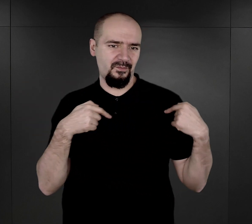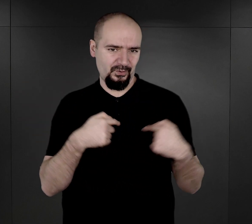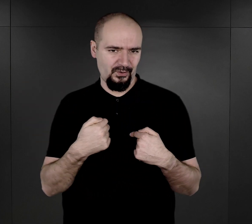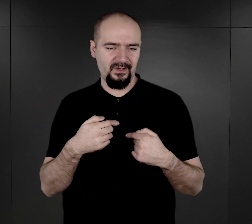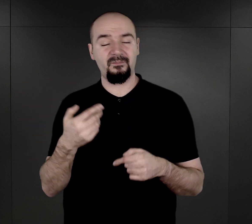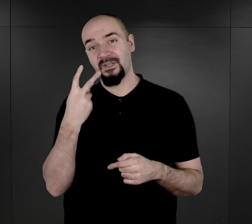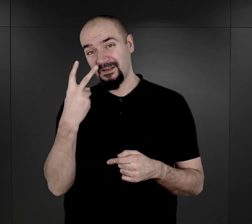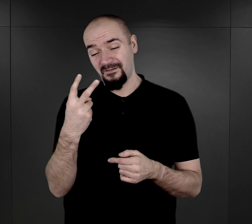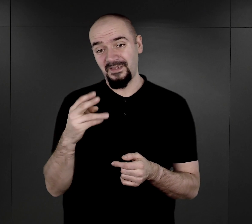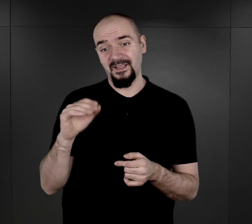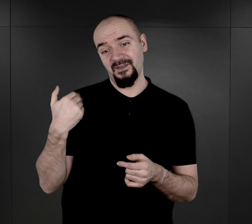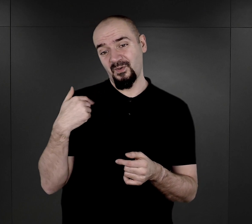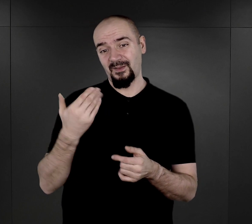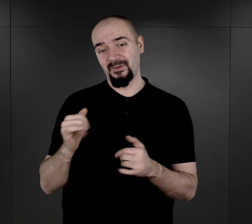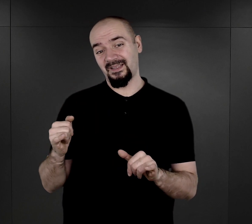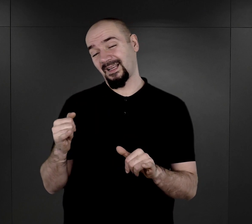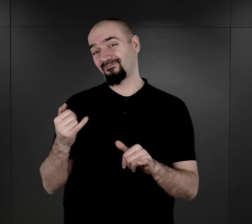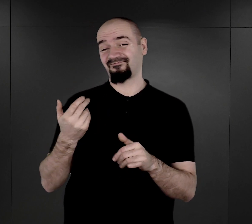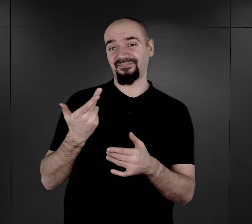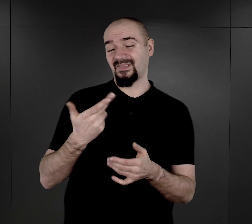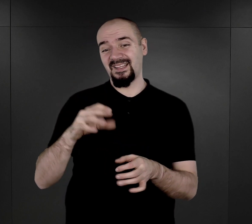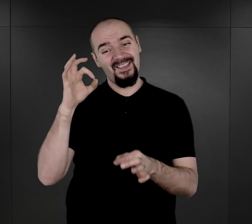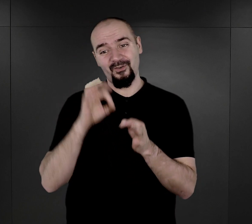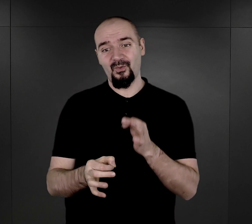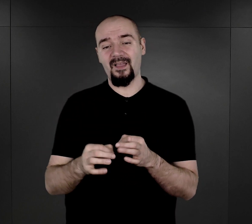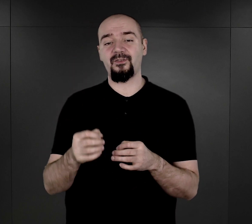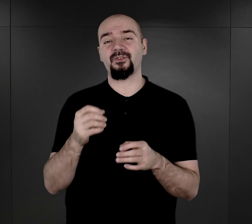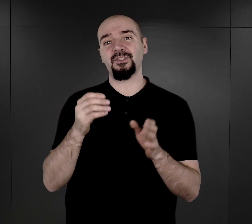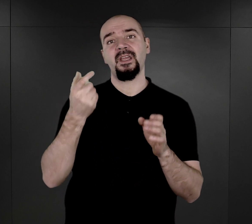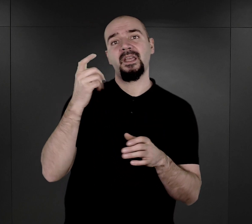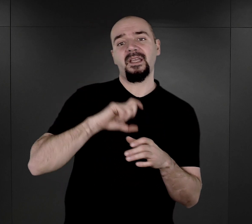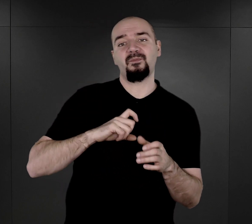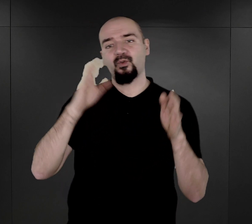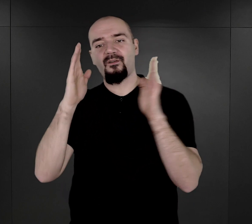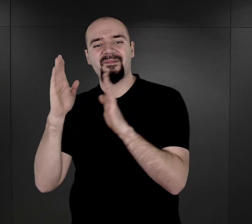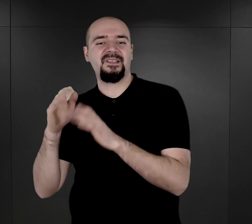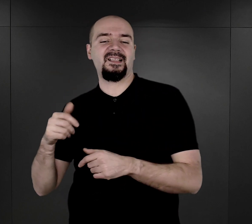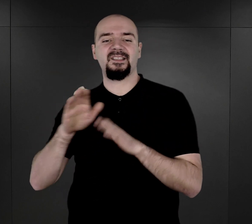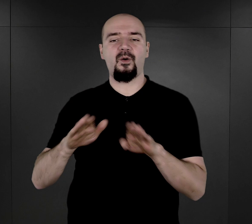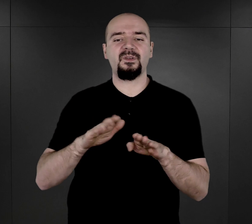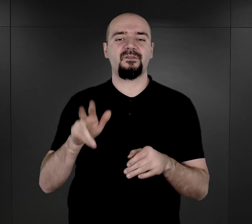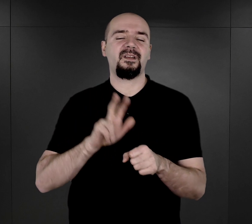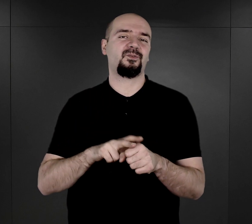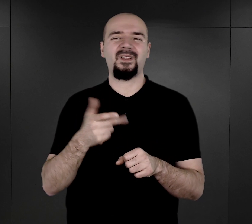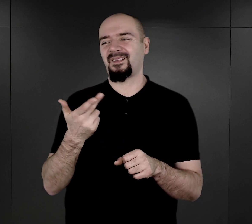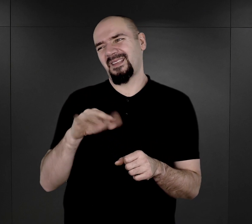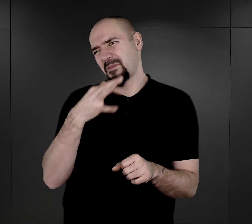że tutaj była taka niekonsekwencja administracji obozowej, która często nie dociekała, kim są